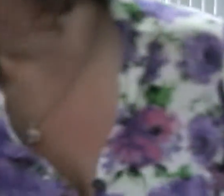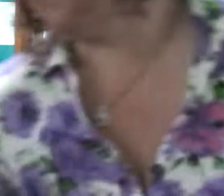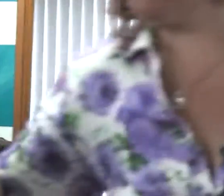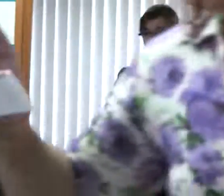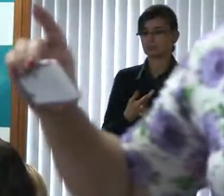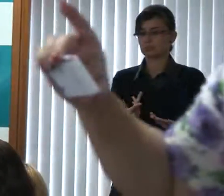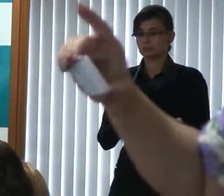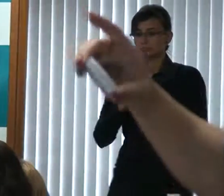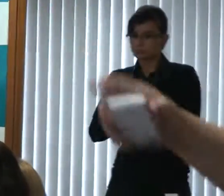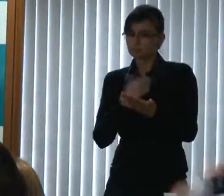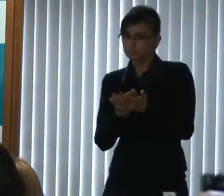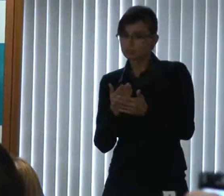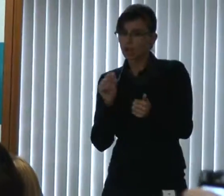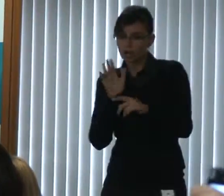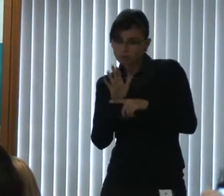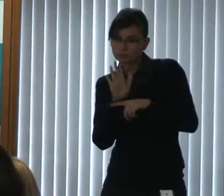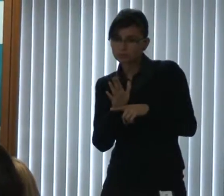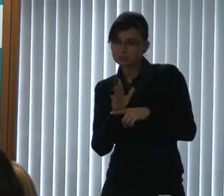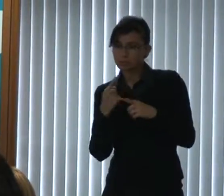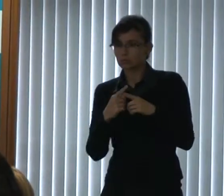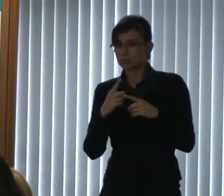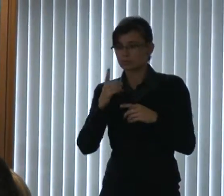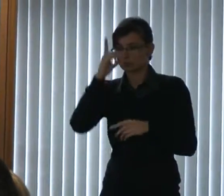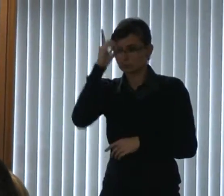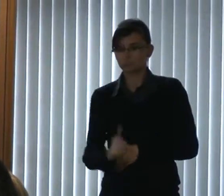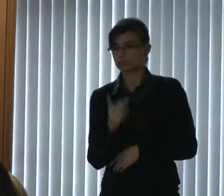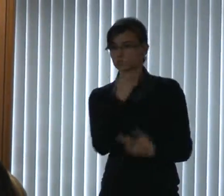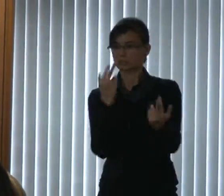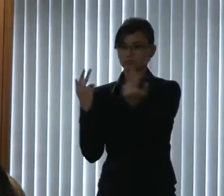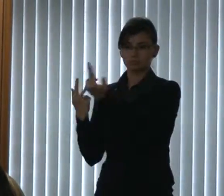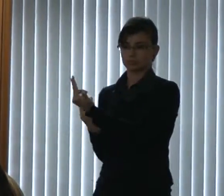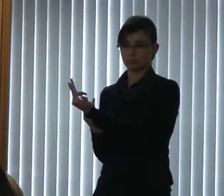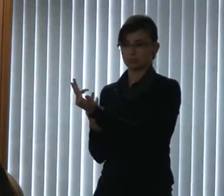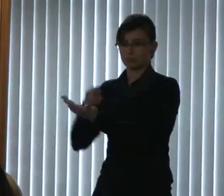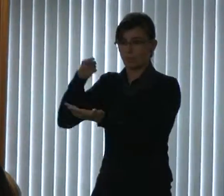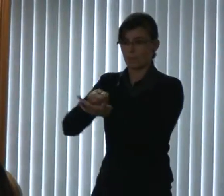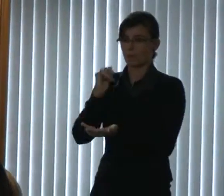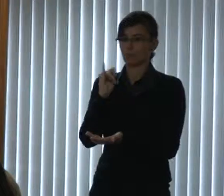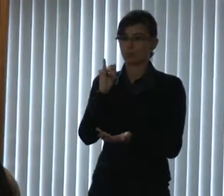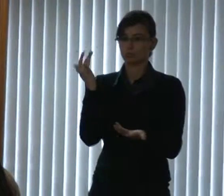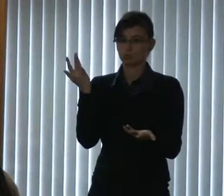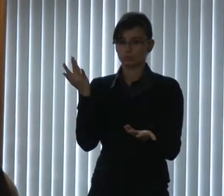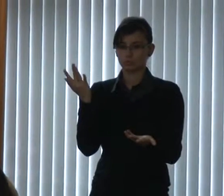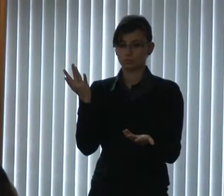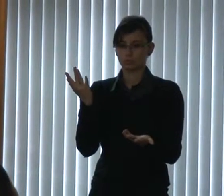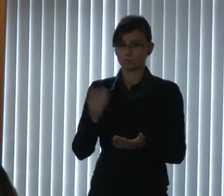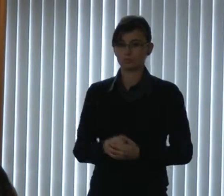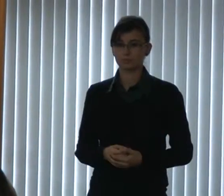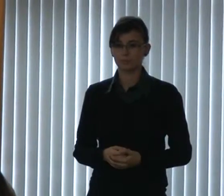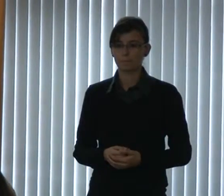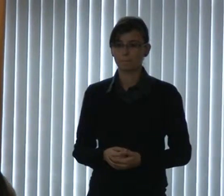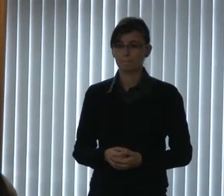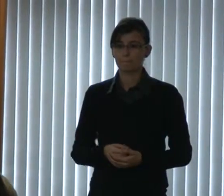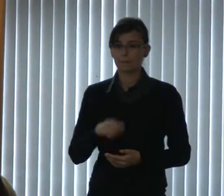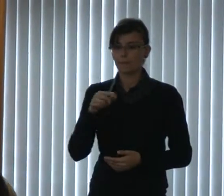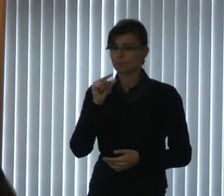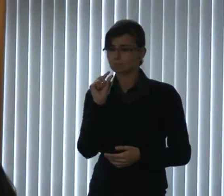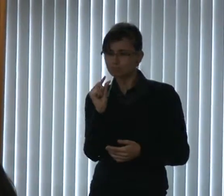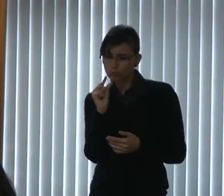Porque eles têm direitos iguais, eles pagam impostos. E isso é um pequeno gesto de acessibilidade.